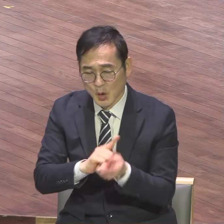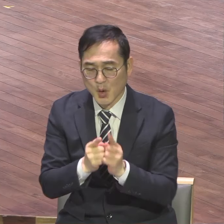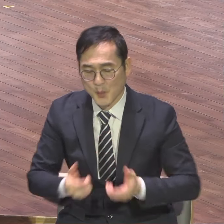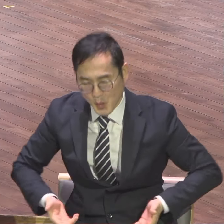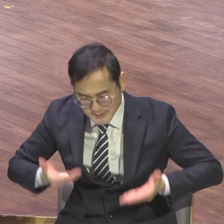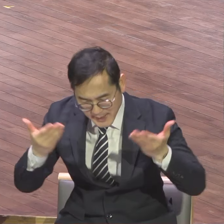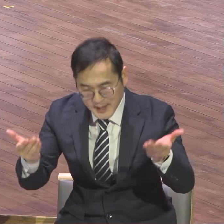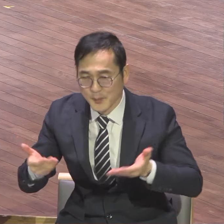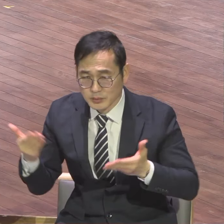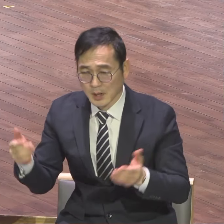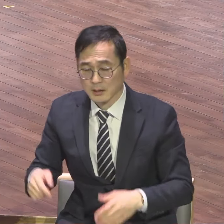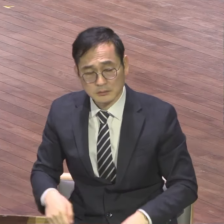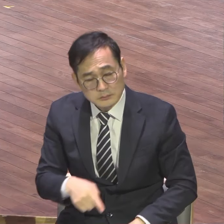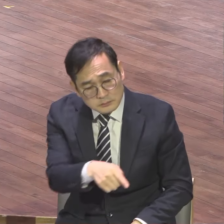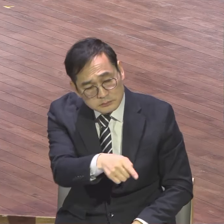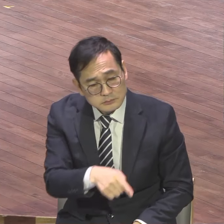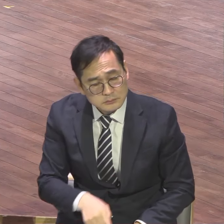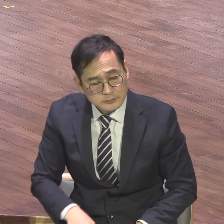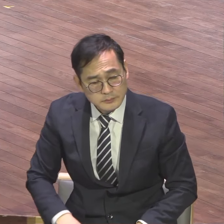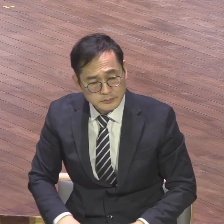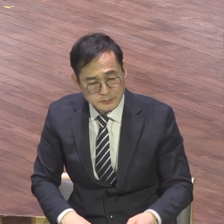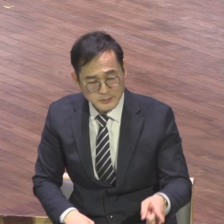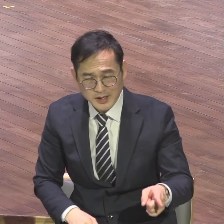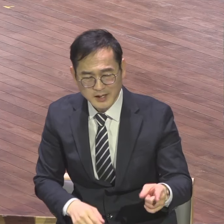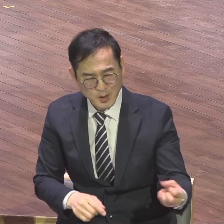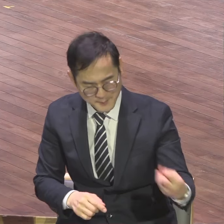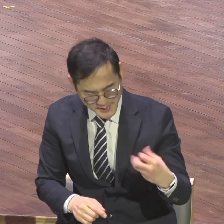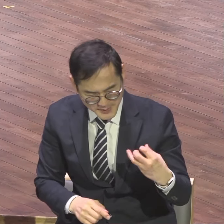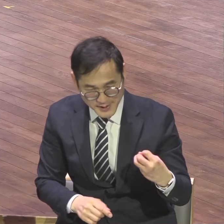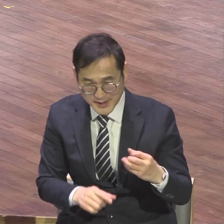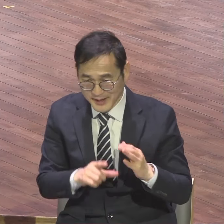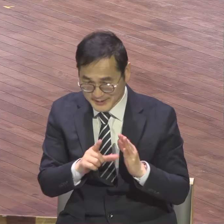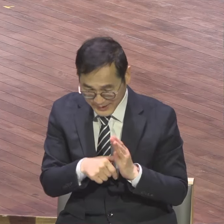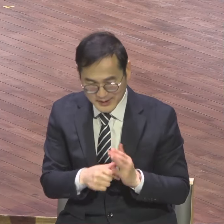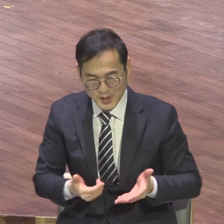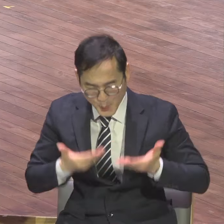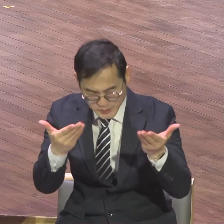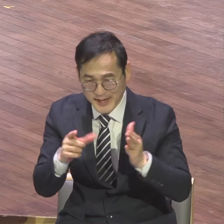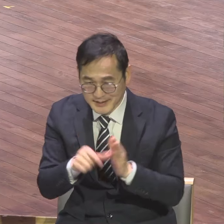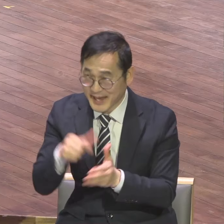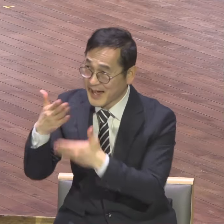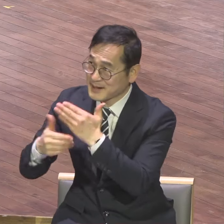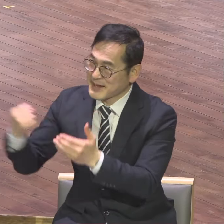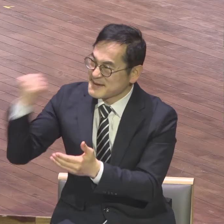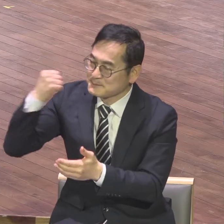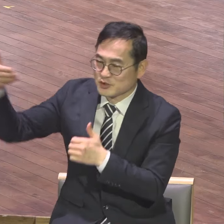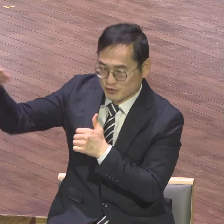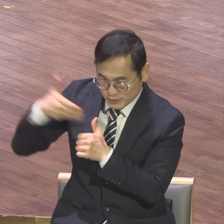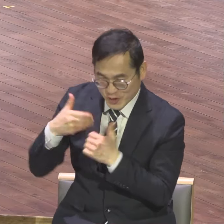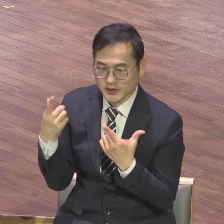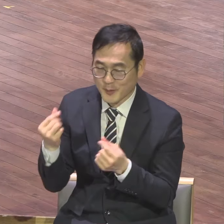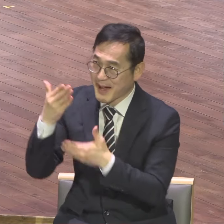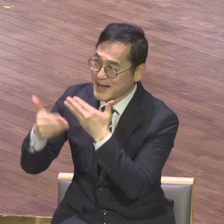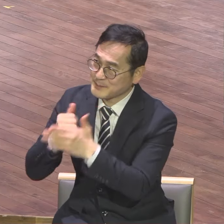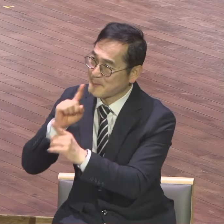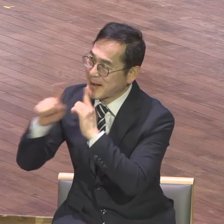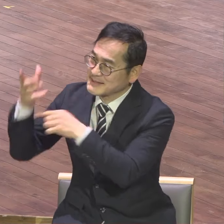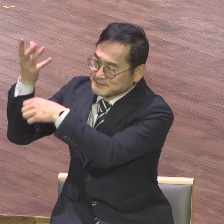하나님의 말씀을 하는 같이 하고 누가 봉사하려면 하나님이 공급하신 힘으로 하는 같이 하라. 이는 범사의 예수